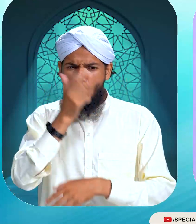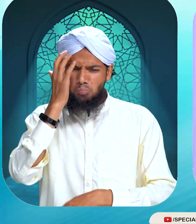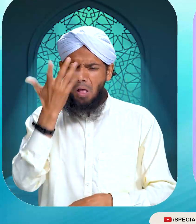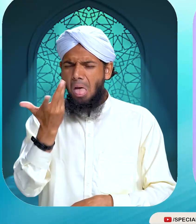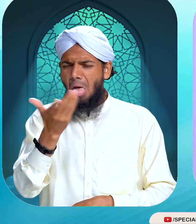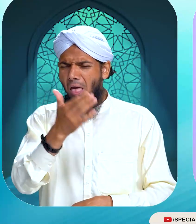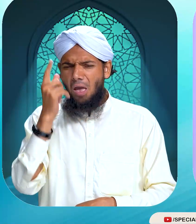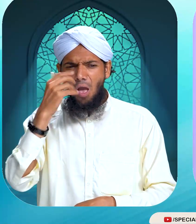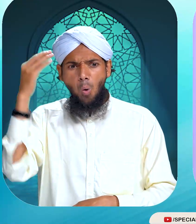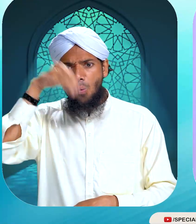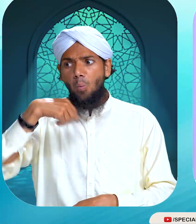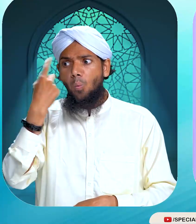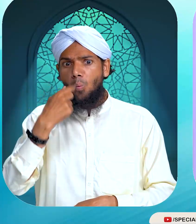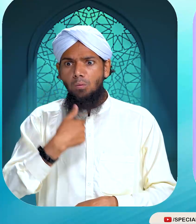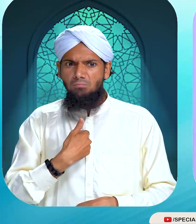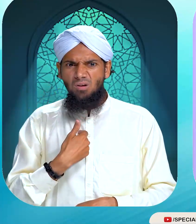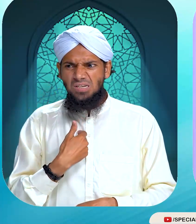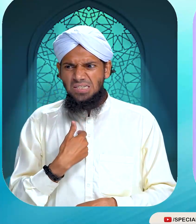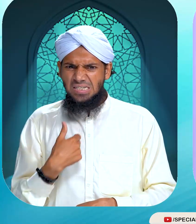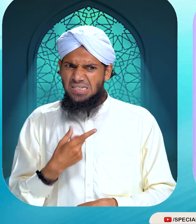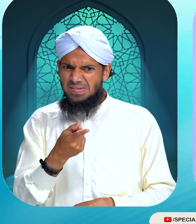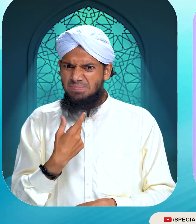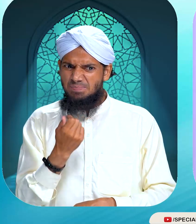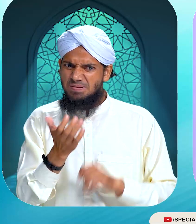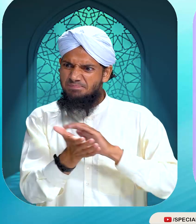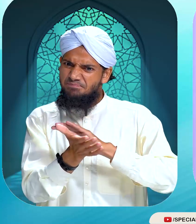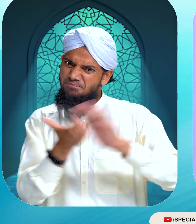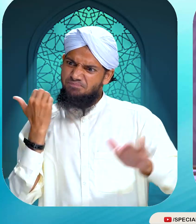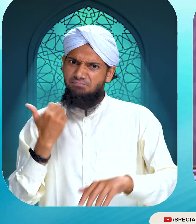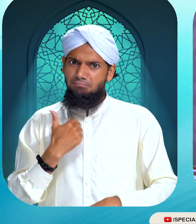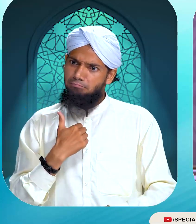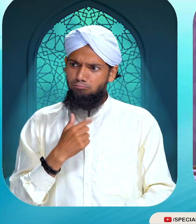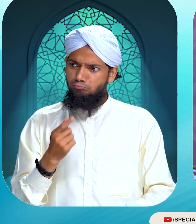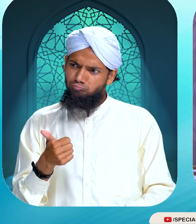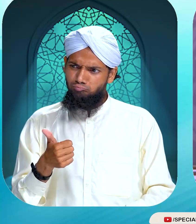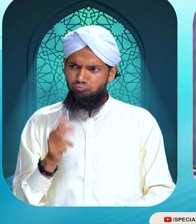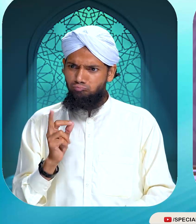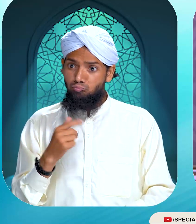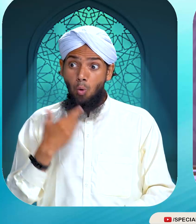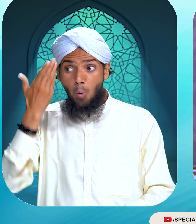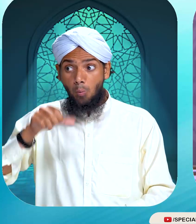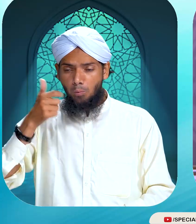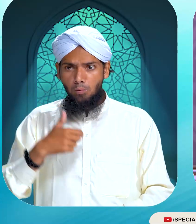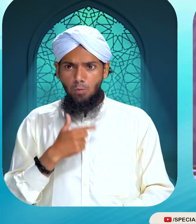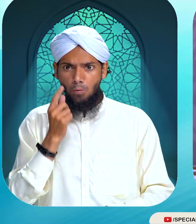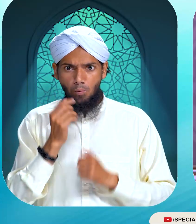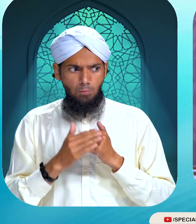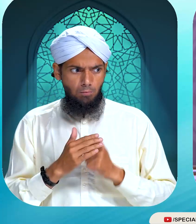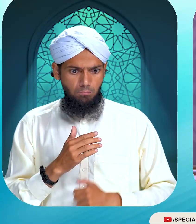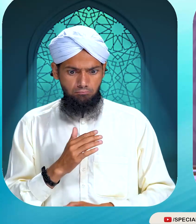اندھیرے میں ایک گھر میں آیا ہے کہ اس کو کیا پتا کہ ہمارے گھر کون آیا ہے اگر ہم اس سے یہ ساری رقم لینے میں کامیاب ہو جاتے ہیں کیسا